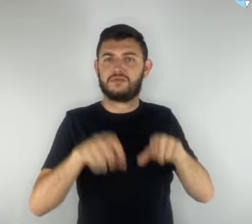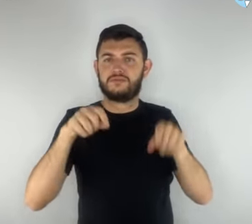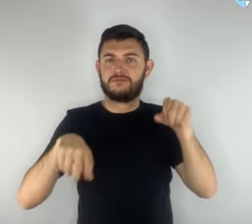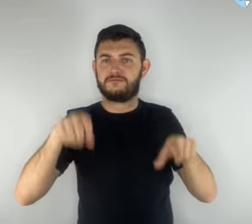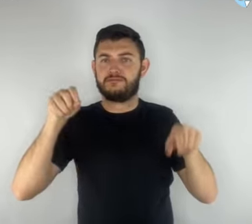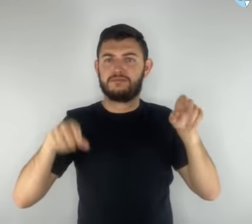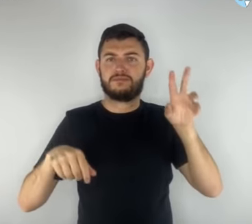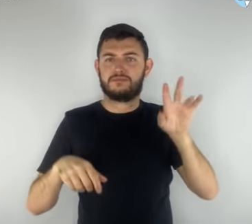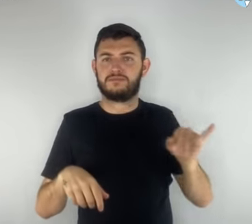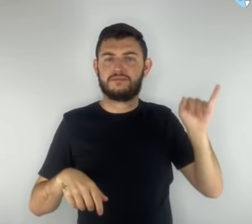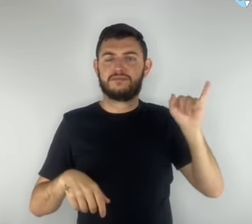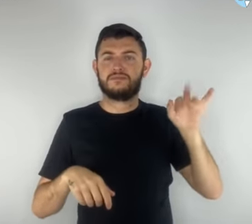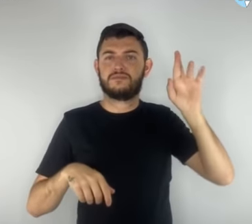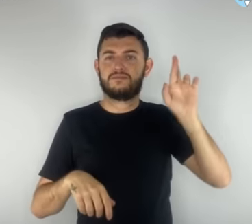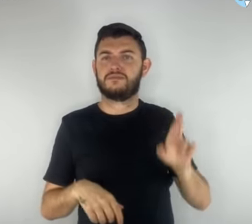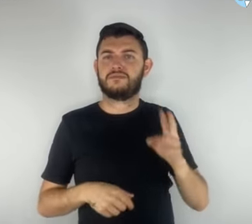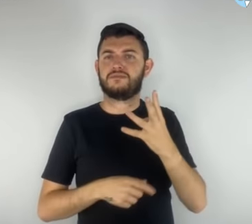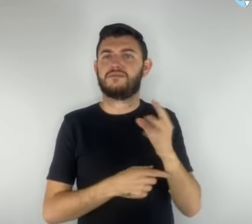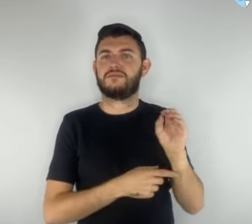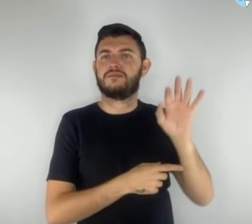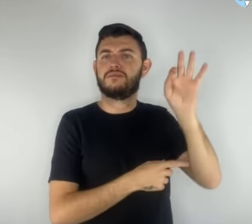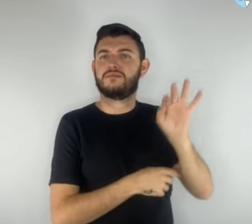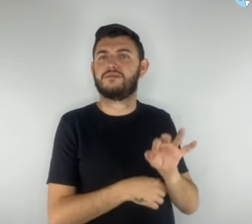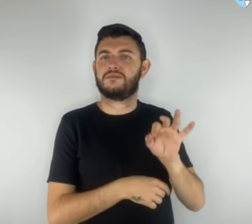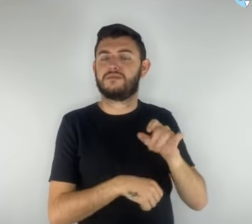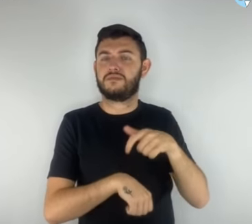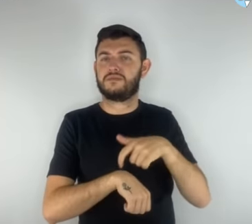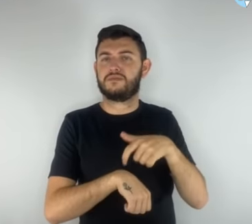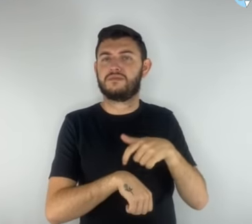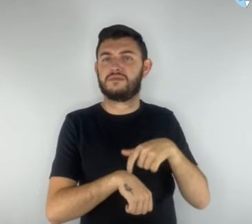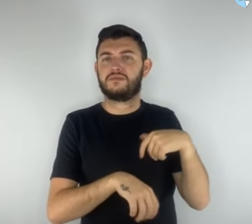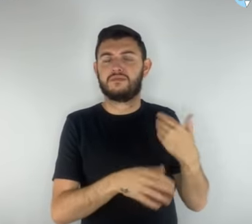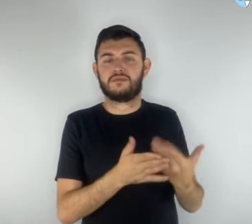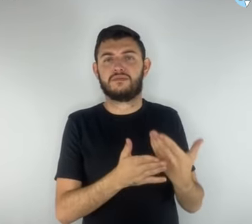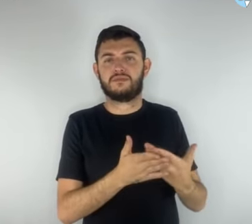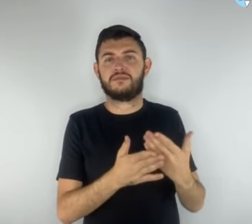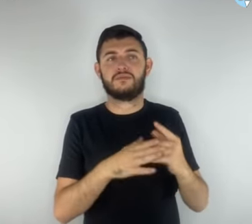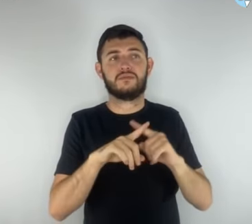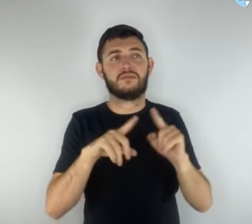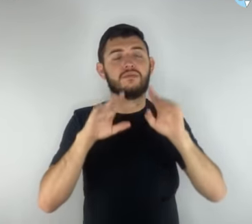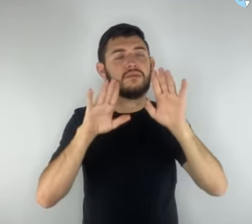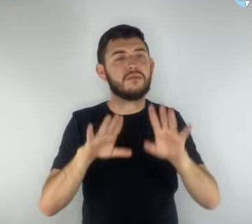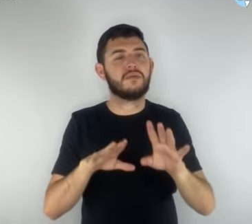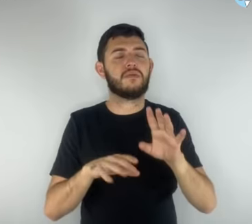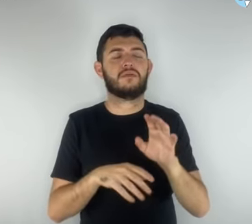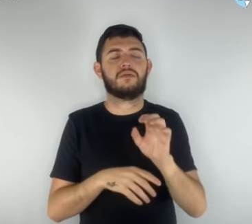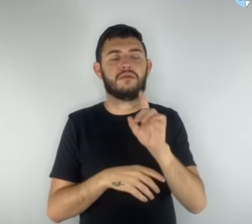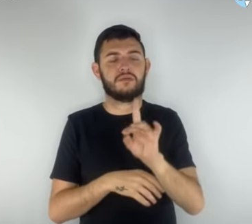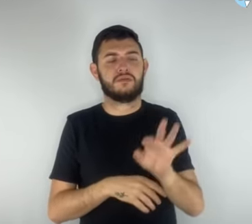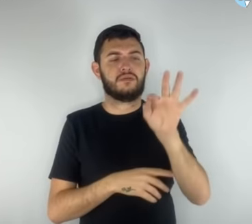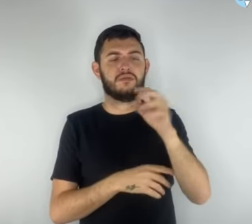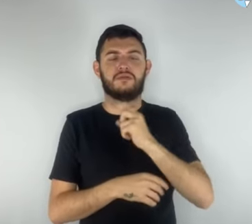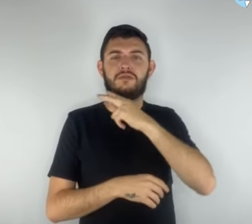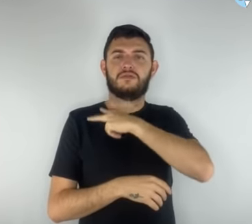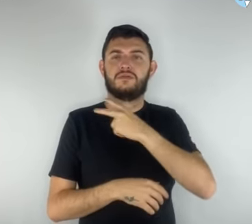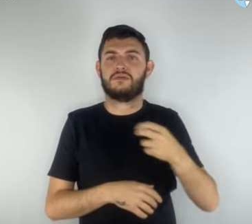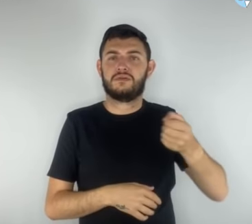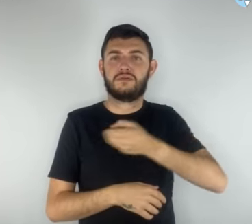representam 40% da carga horária. No Distrito Federal, o novo ensino médio teve início em 2020,